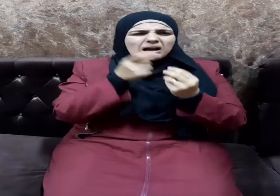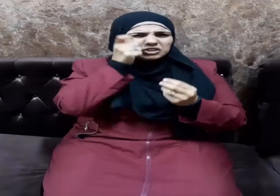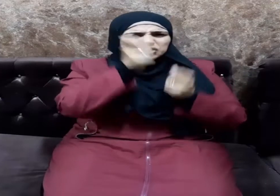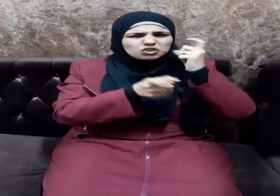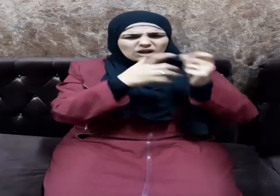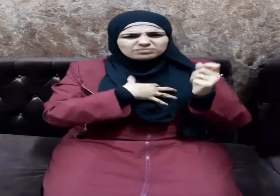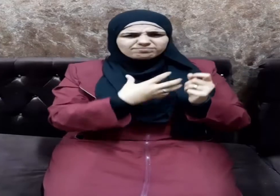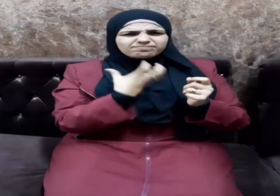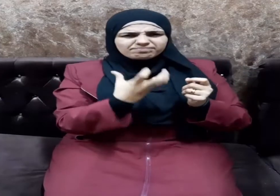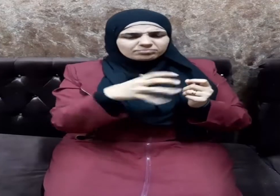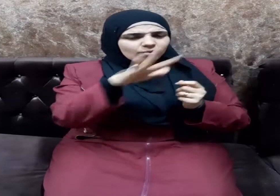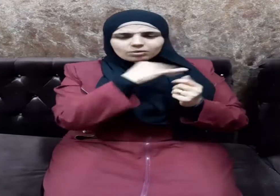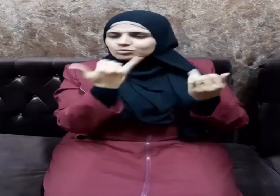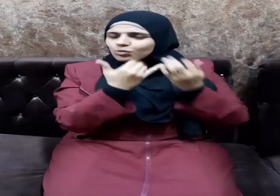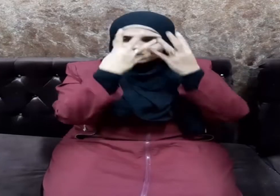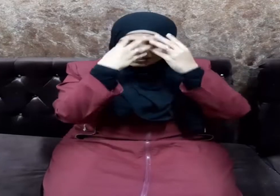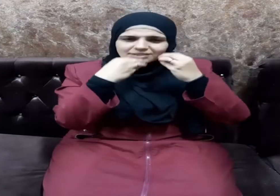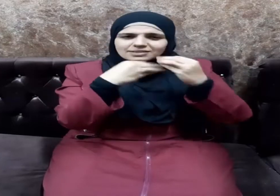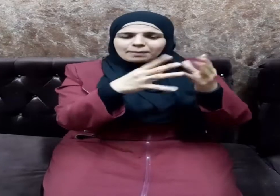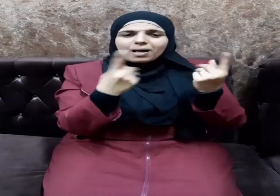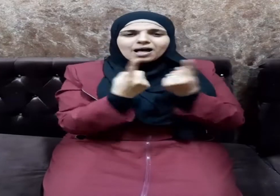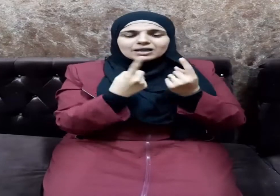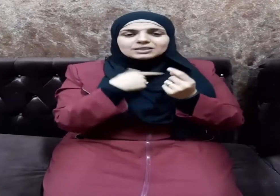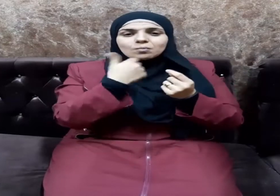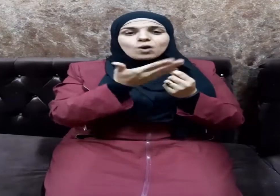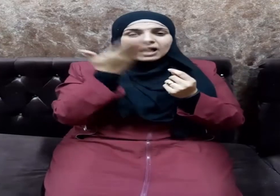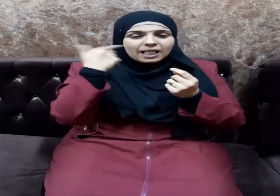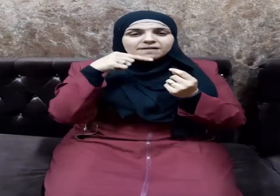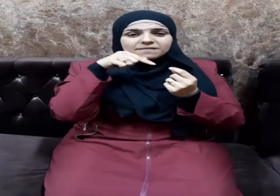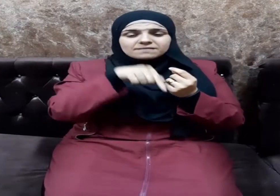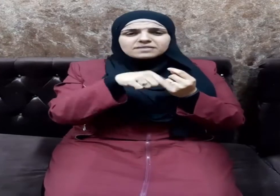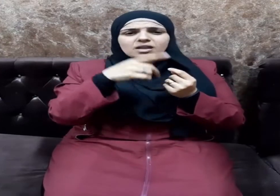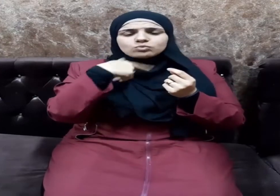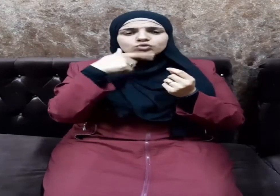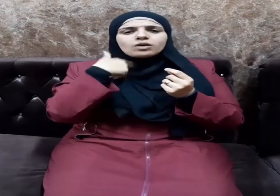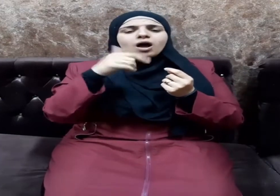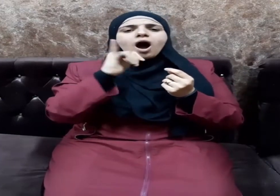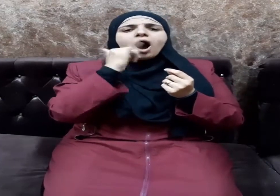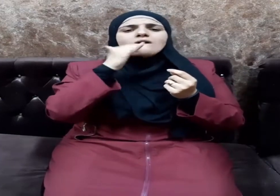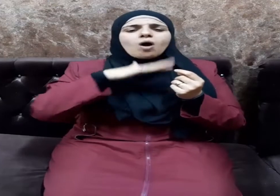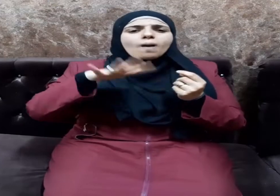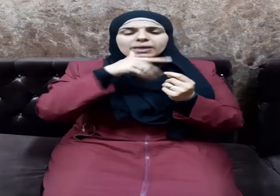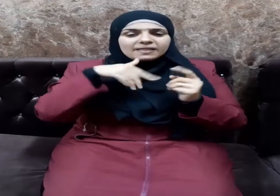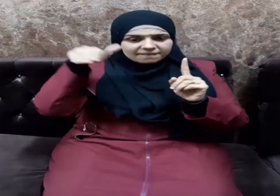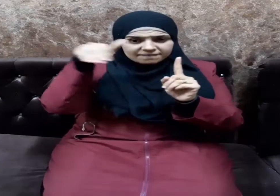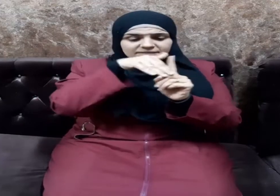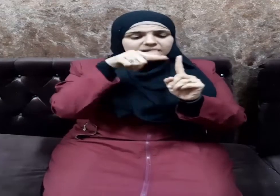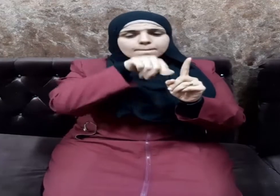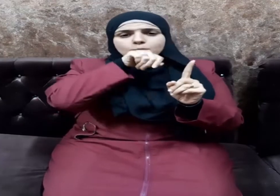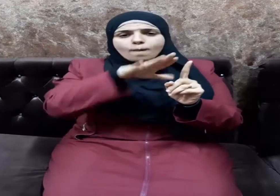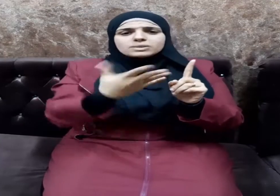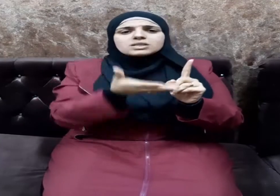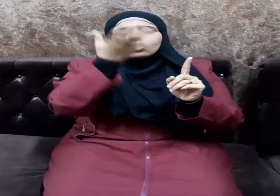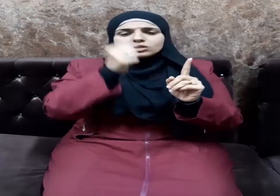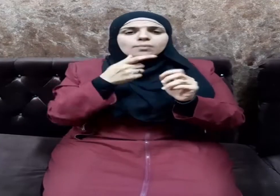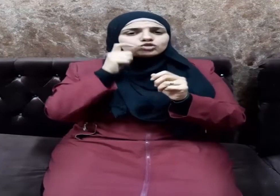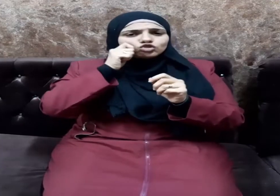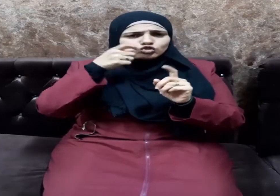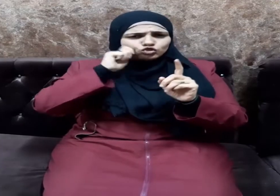الناس قلوبا ومن ذلك ما كان من الأعرابي الذي جاء إلى النبي صلى الله عليه